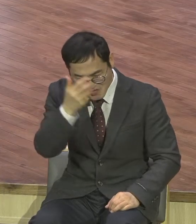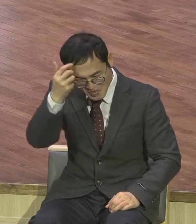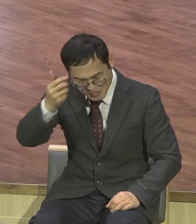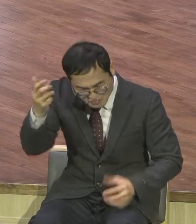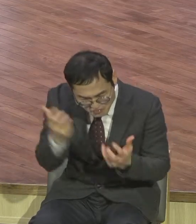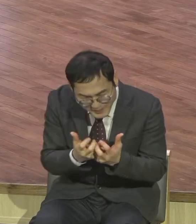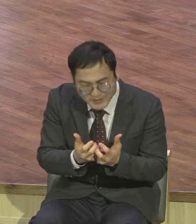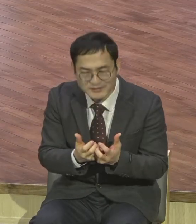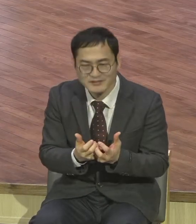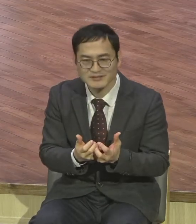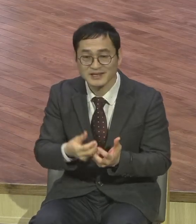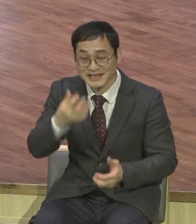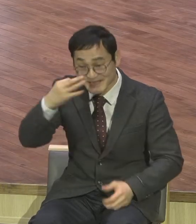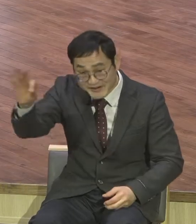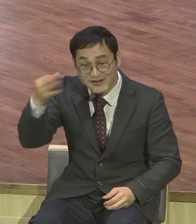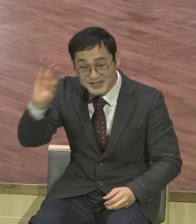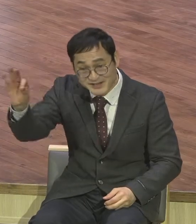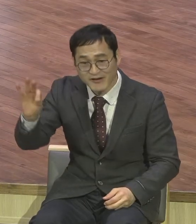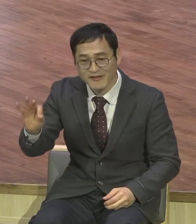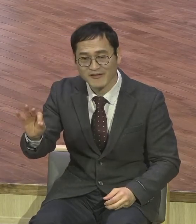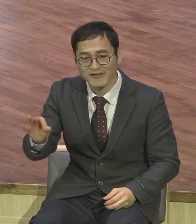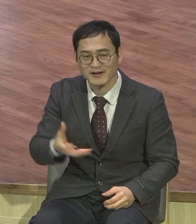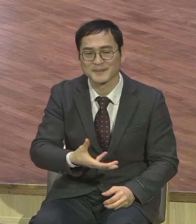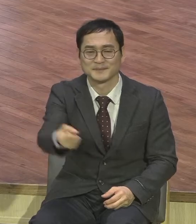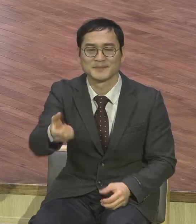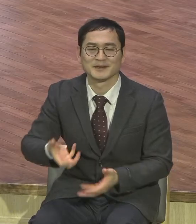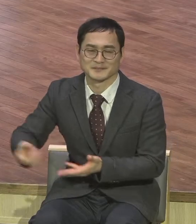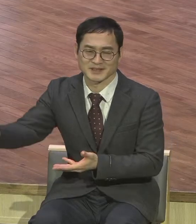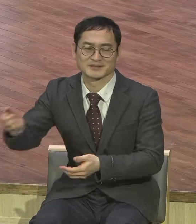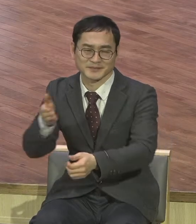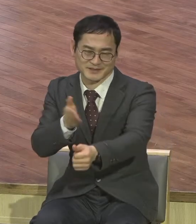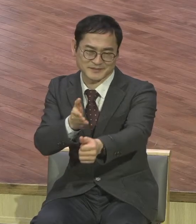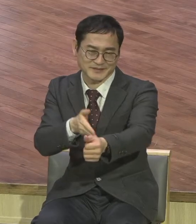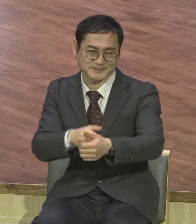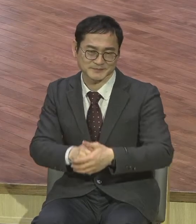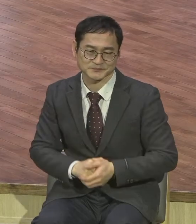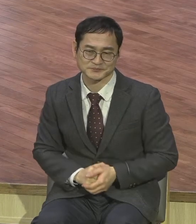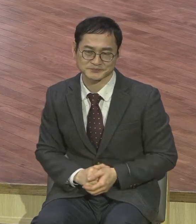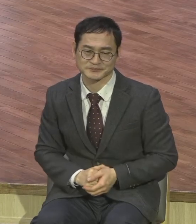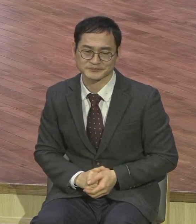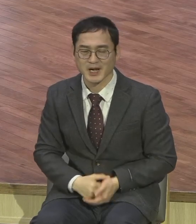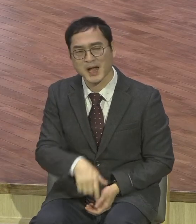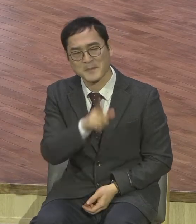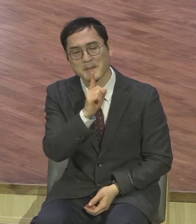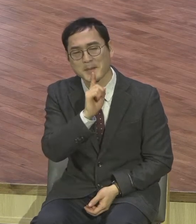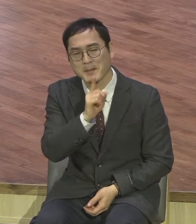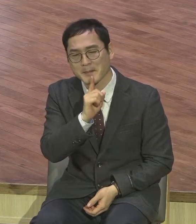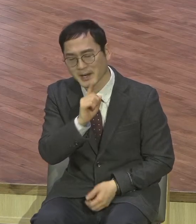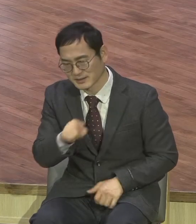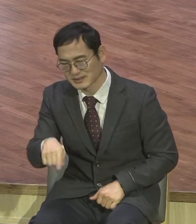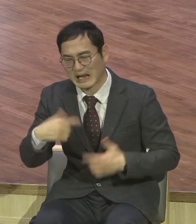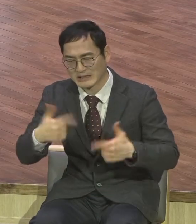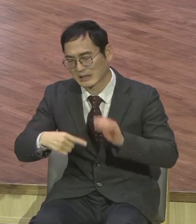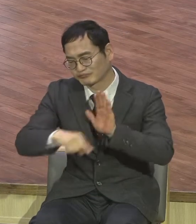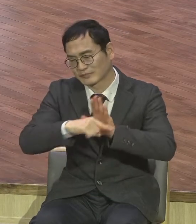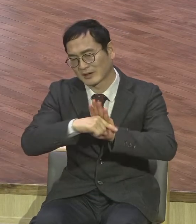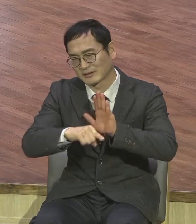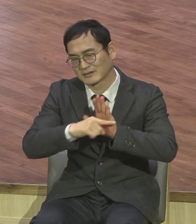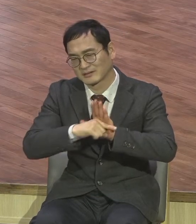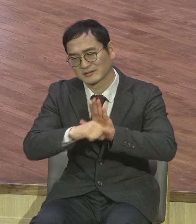인정받으시기 바랍니다. 인본주의 박사가 냄새가 푹푹 나고 입에서 나오는 말이 부정적인 말 맨날 사단시피 무릎이 나고 그